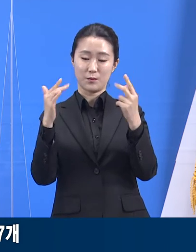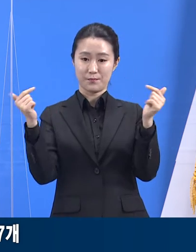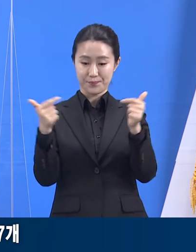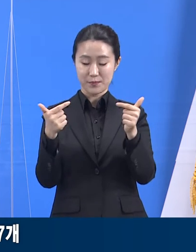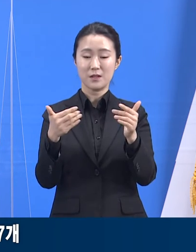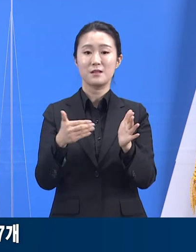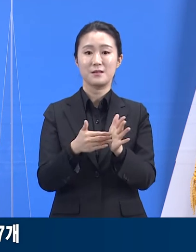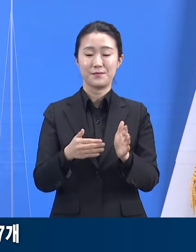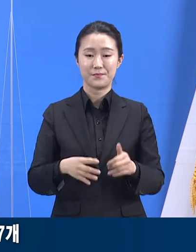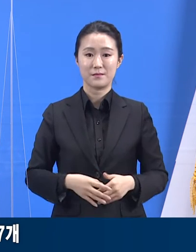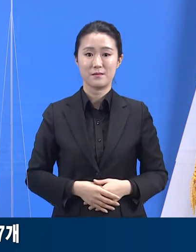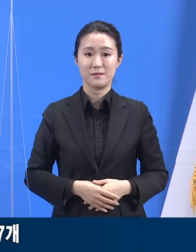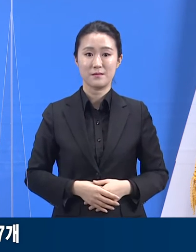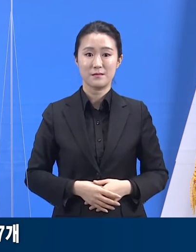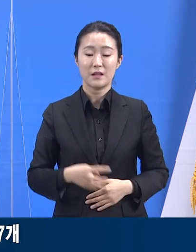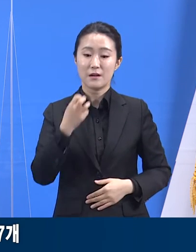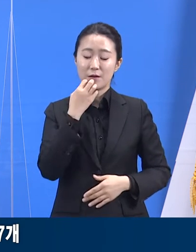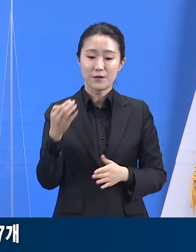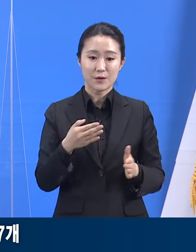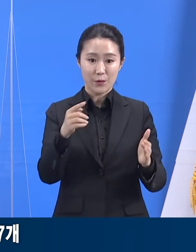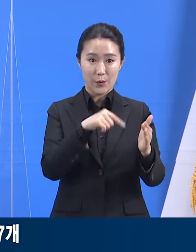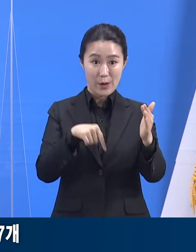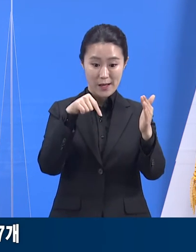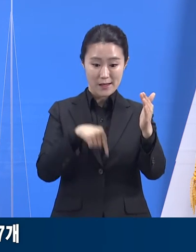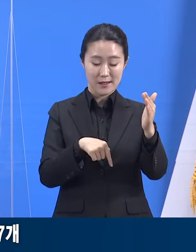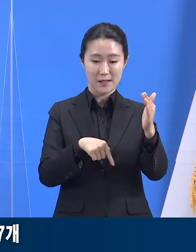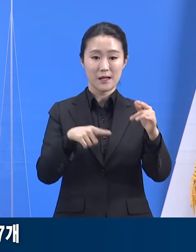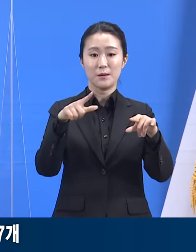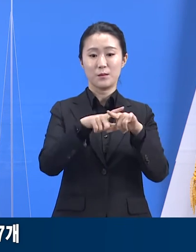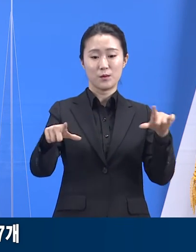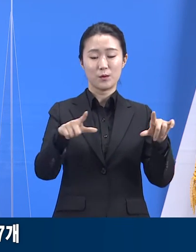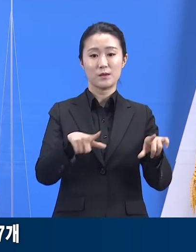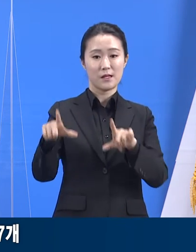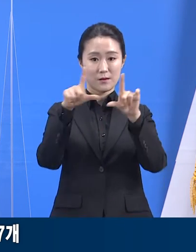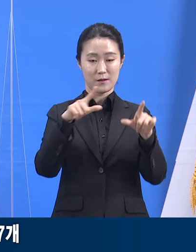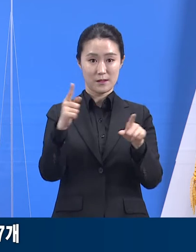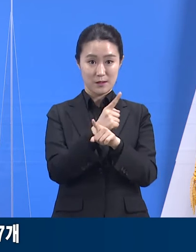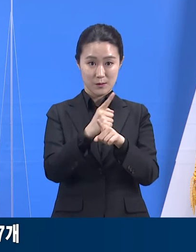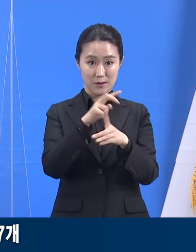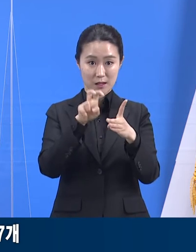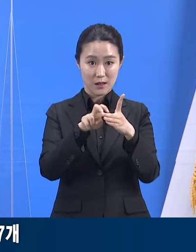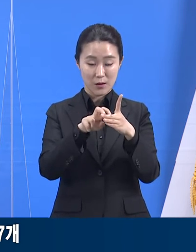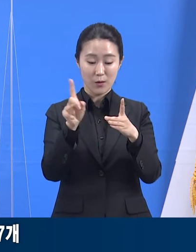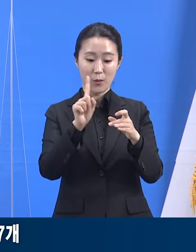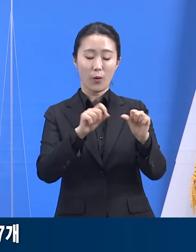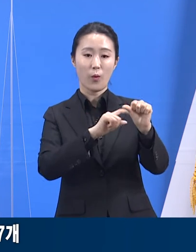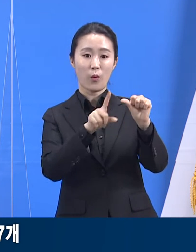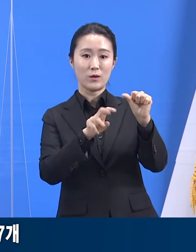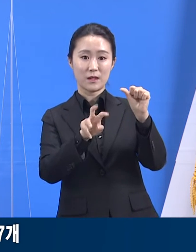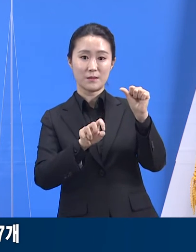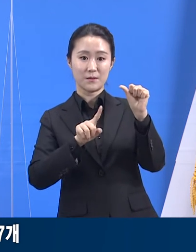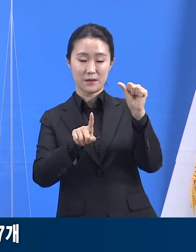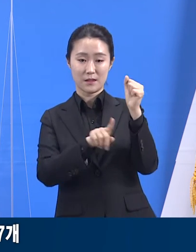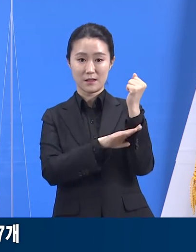도가 운영하는 총 8개의 일반 생활치료센터에는 5월 31일 18시 기준